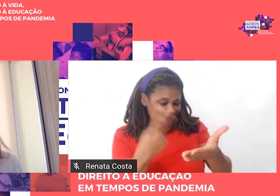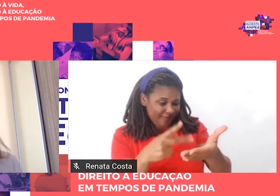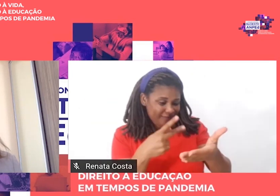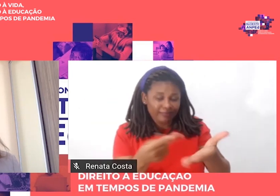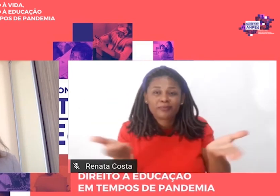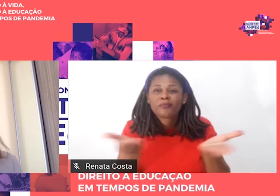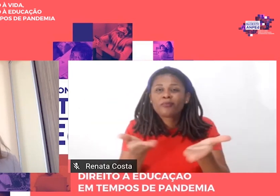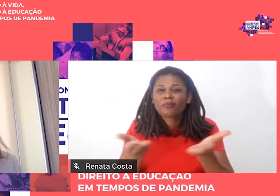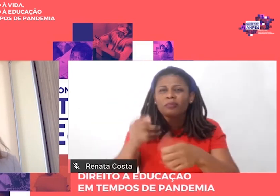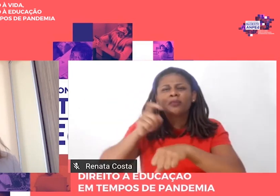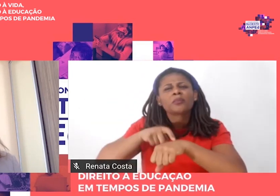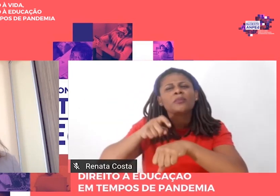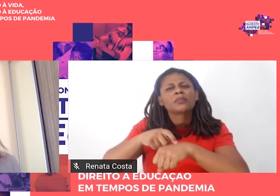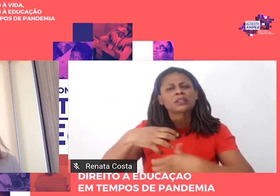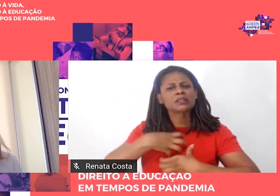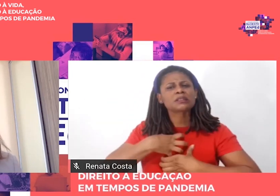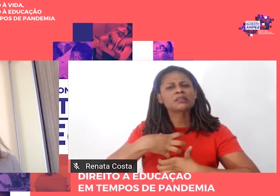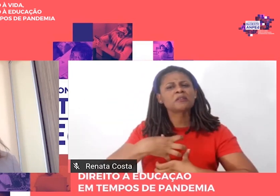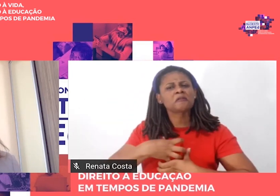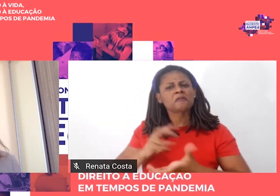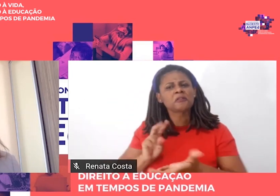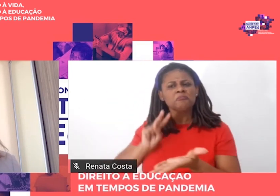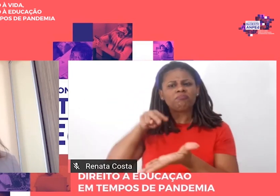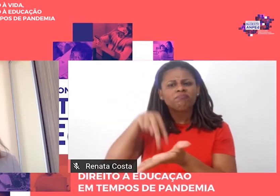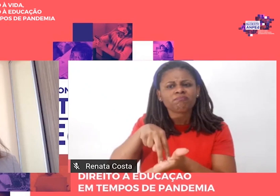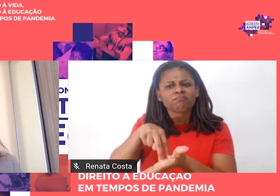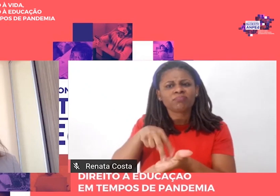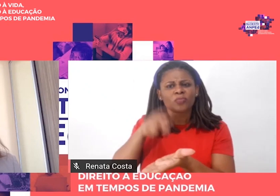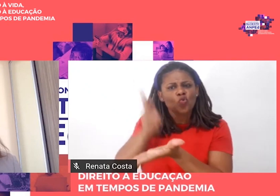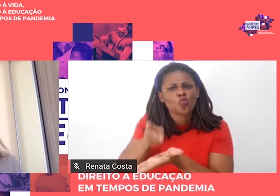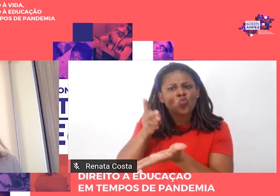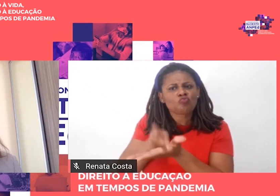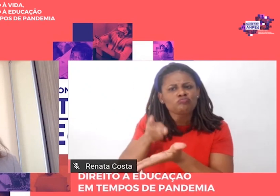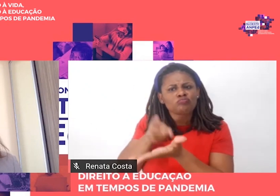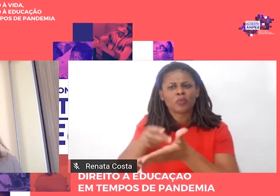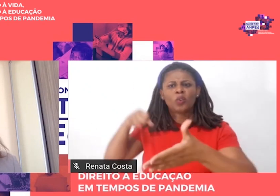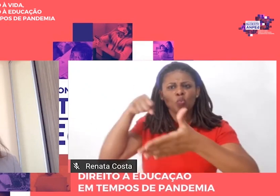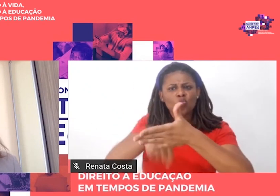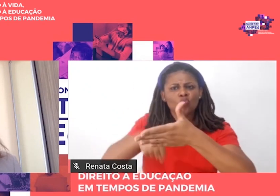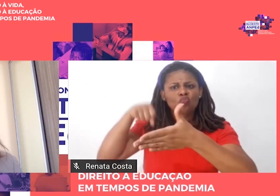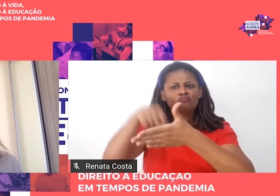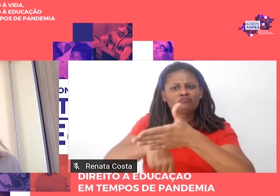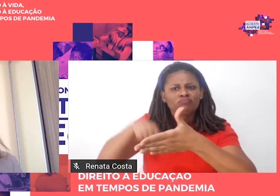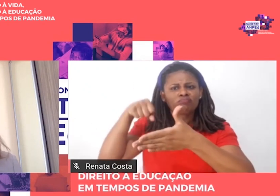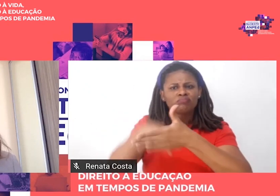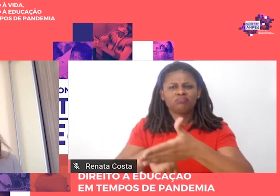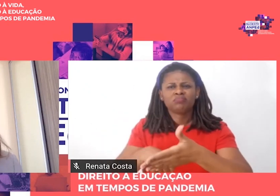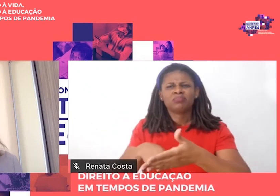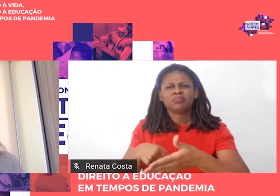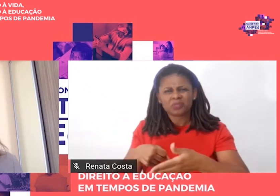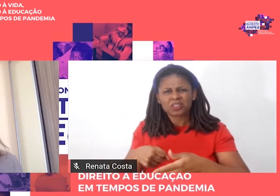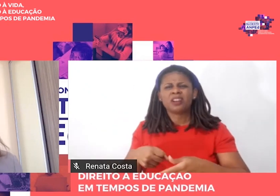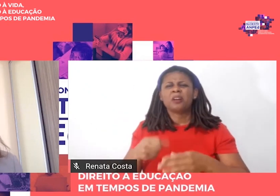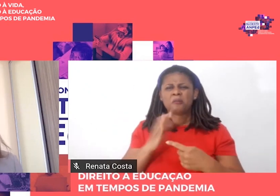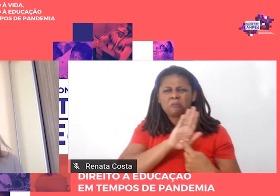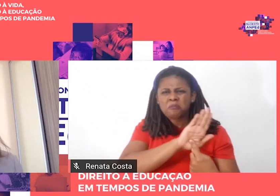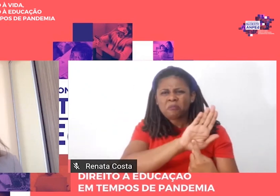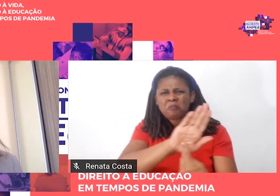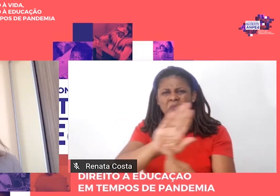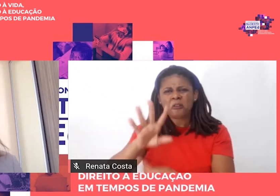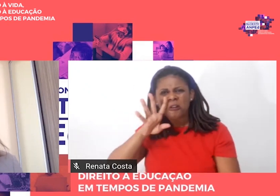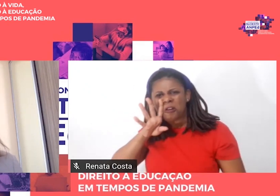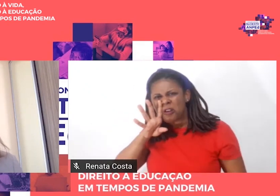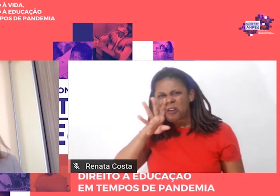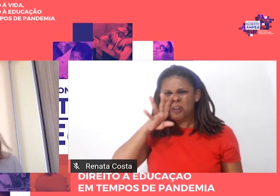mantermos presentes na luta e construir diferentes modos de resistência então o nosso convite final